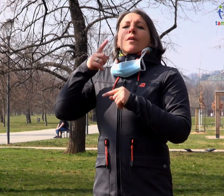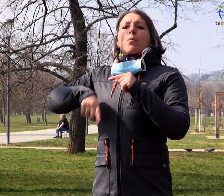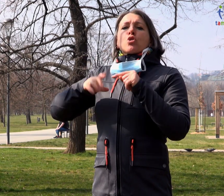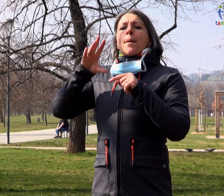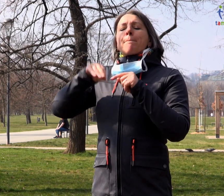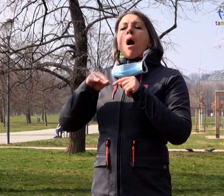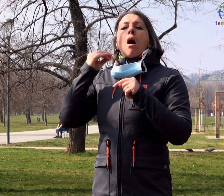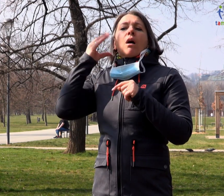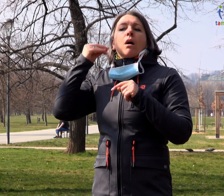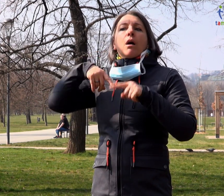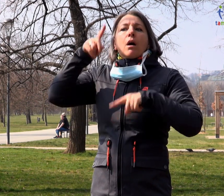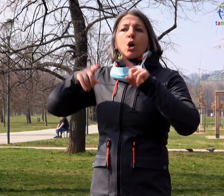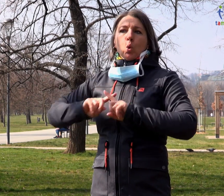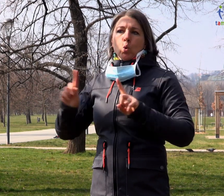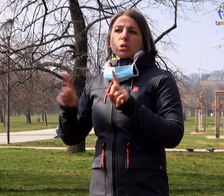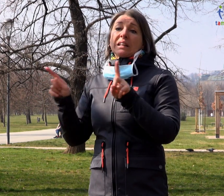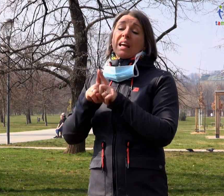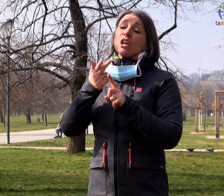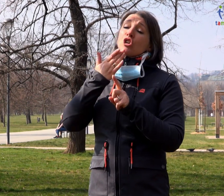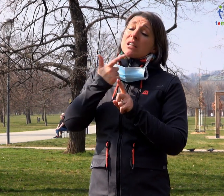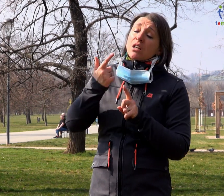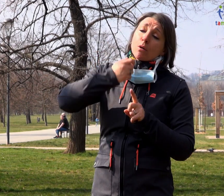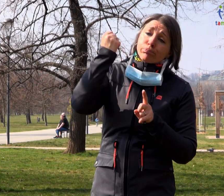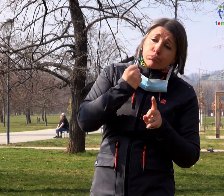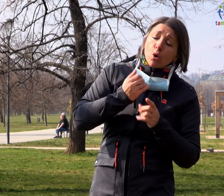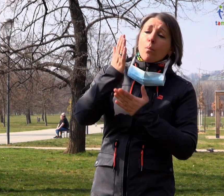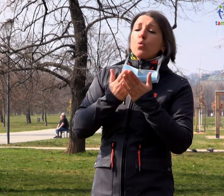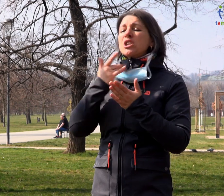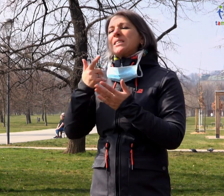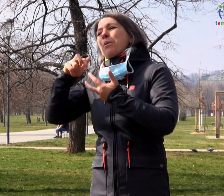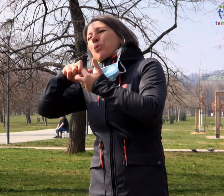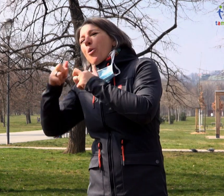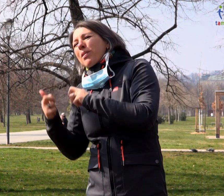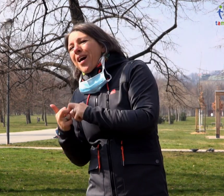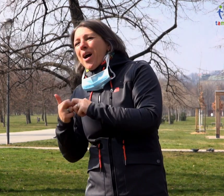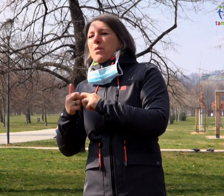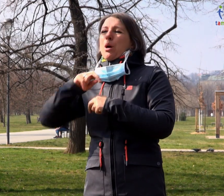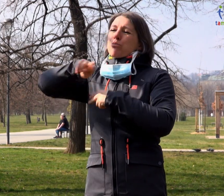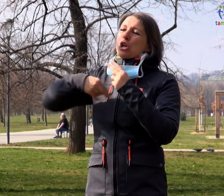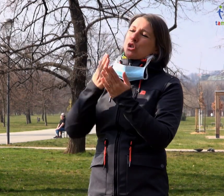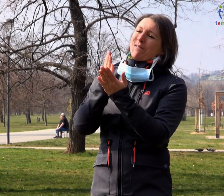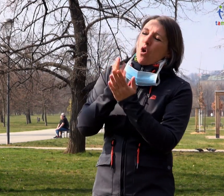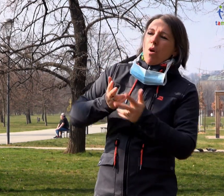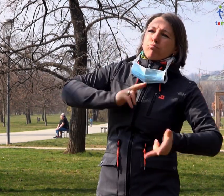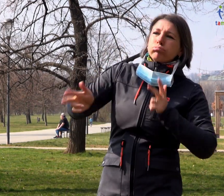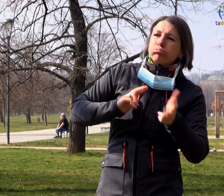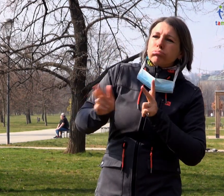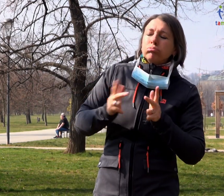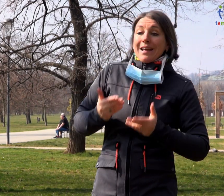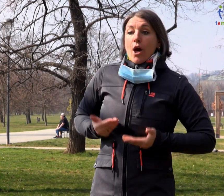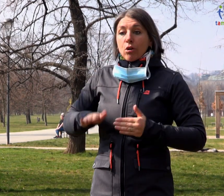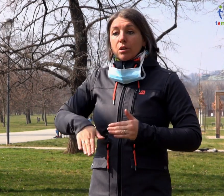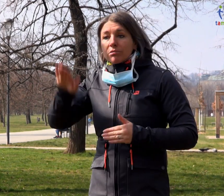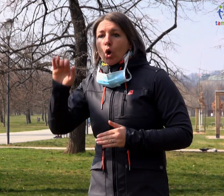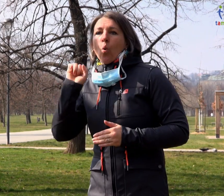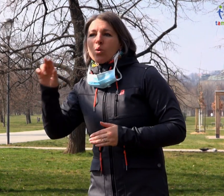různou schopnost přijímat ty informace. Podle toho, jestli jsou uživatelé znakového jazyka od malička, nebo